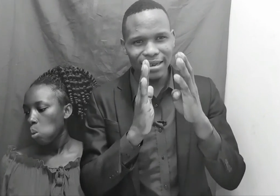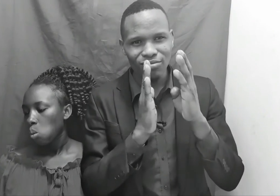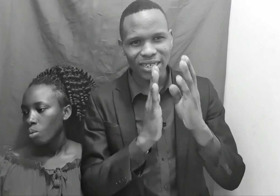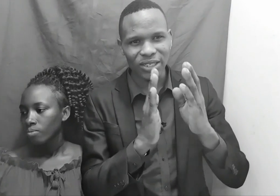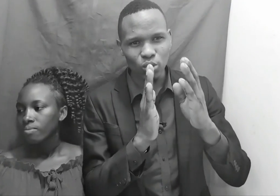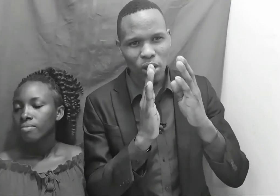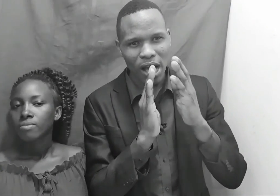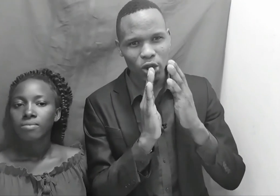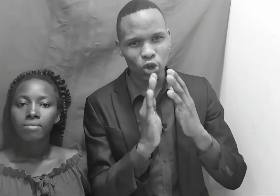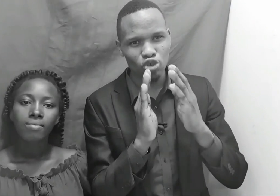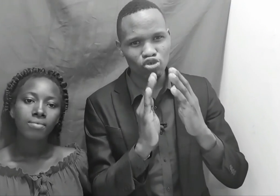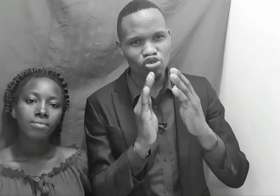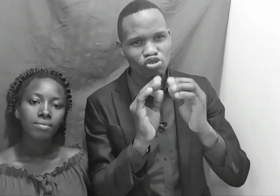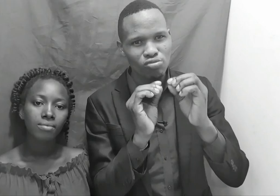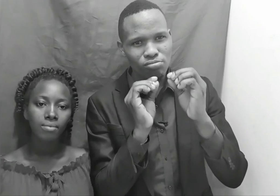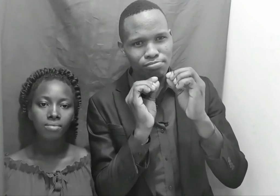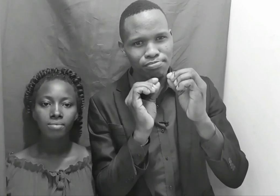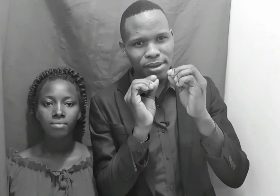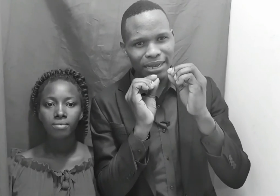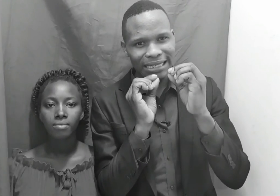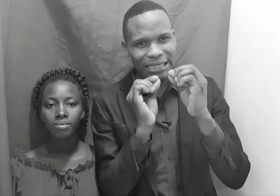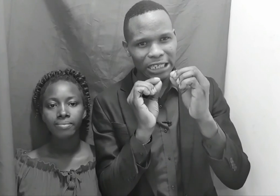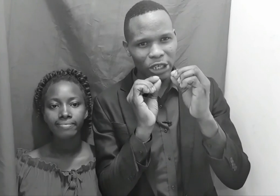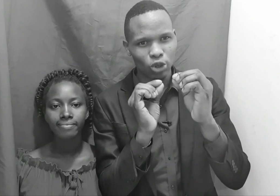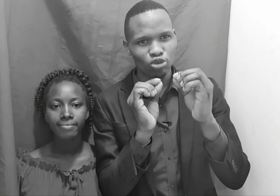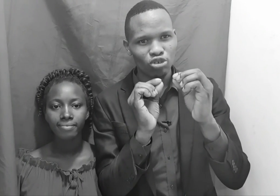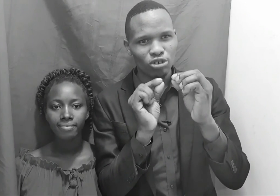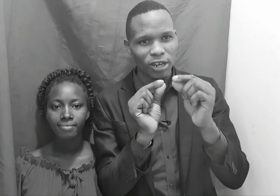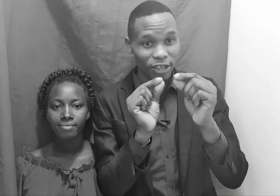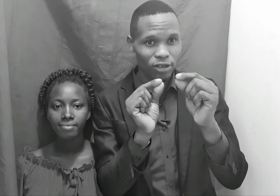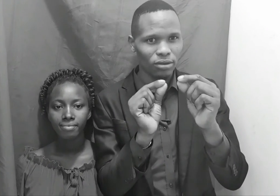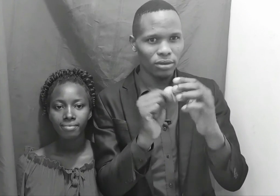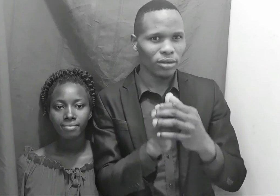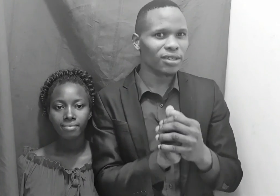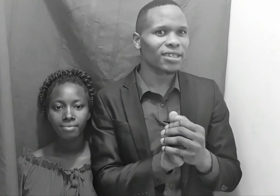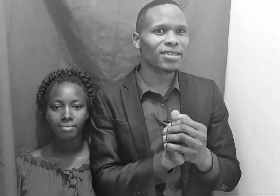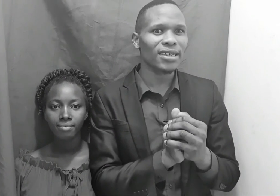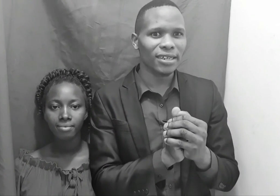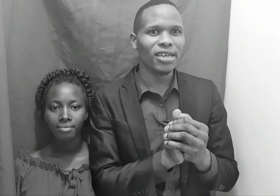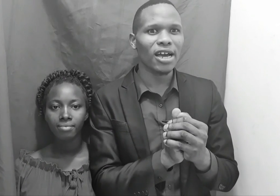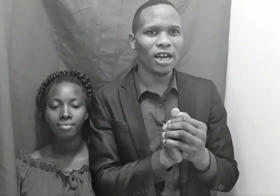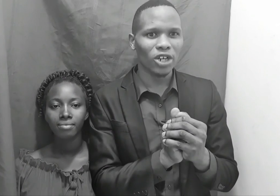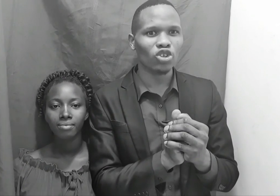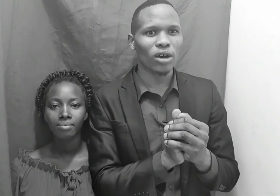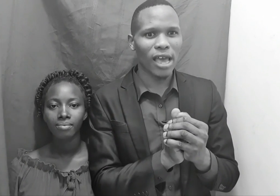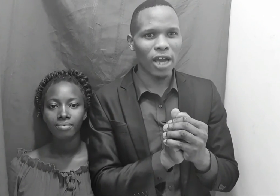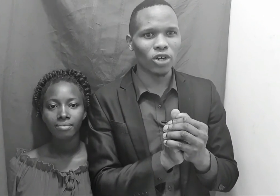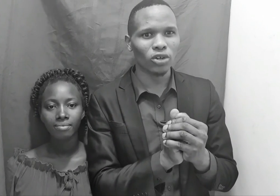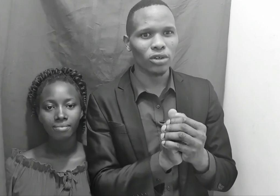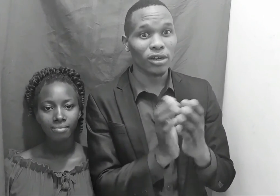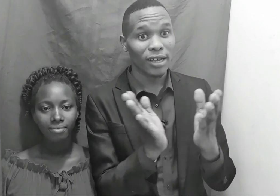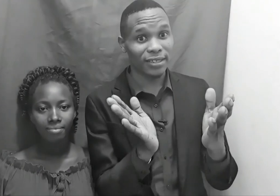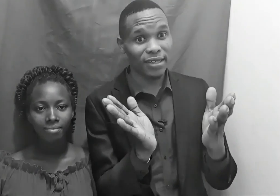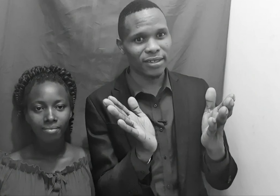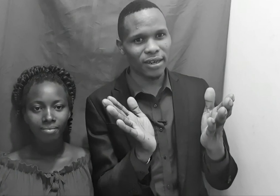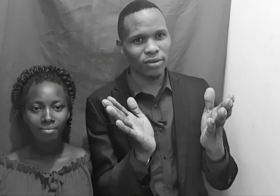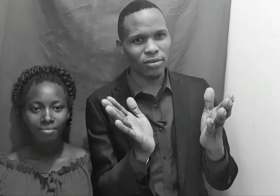mwenzu wako, mpe masikio, na hiyo itasaidia ndoa yako. Asante sana kwa